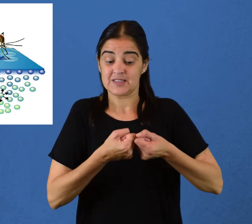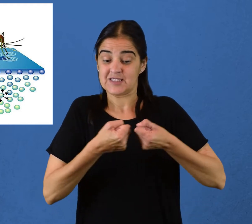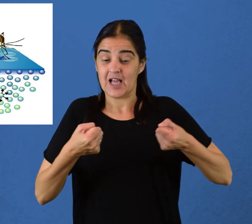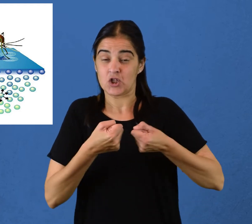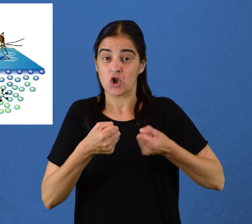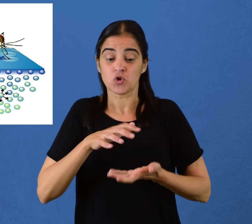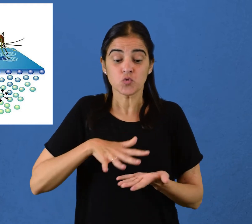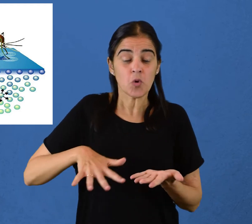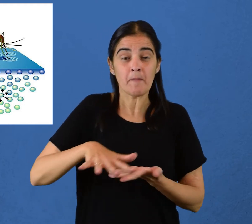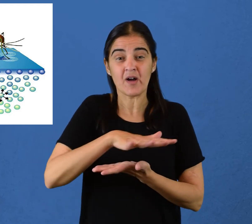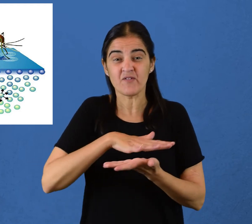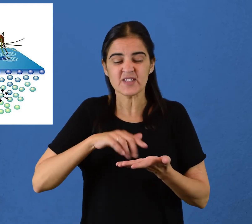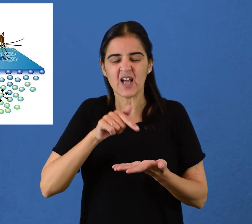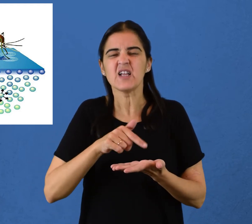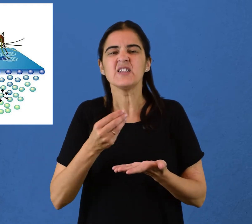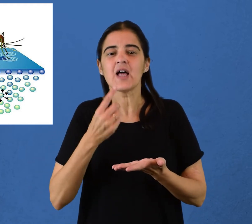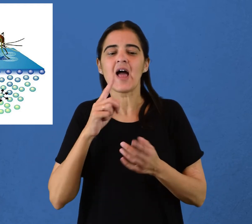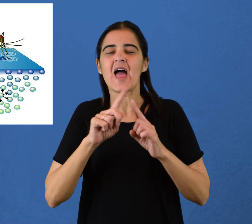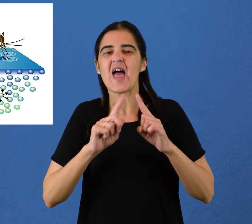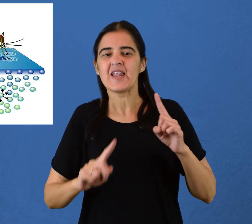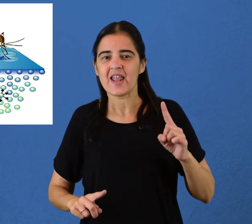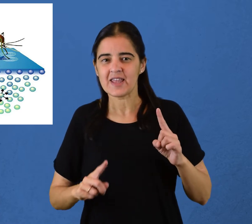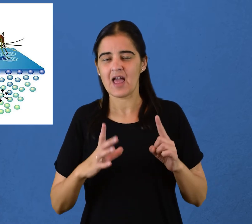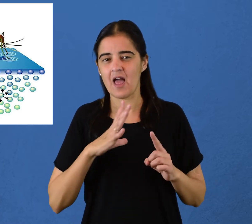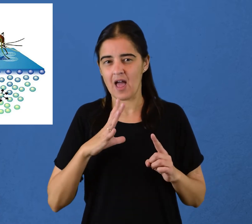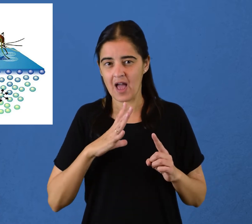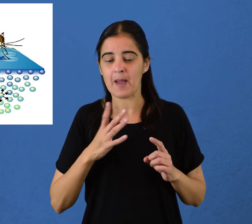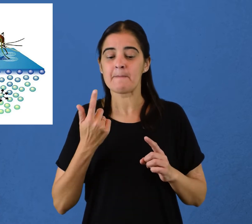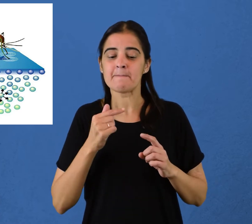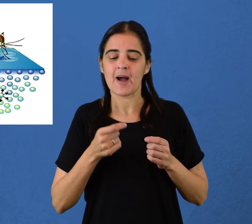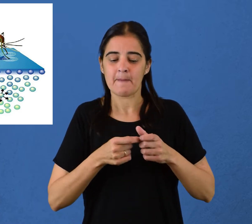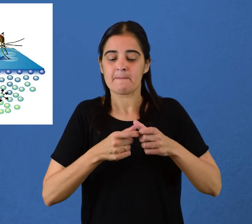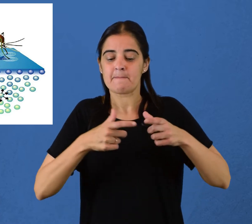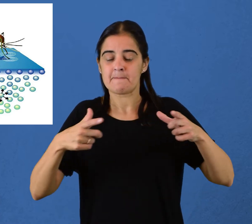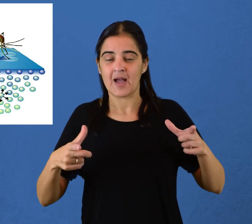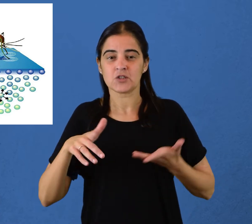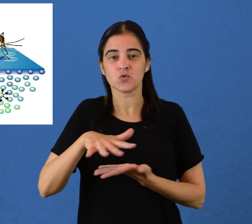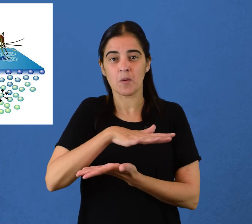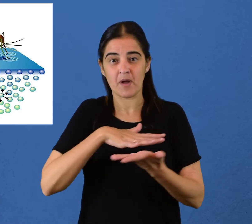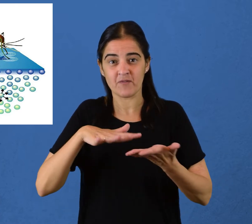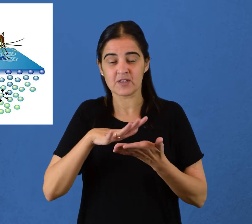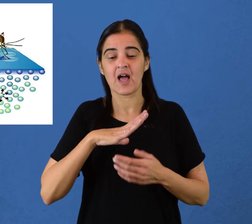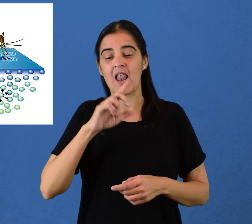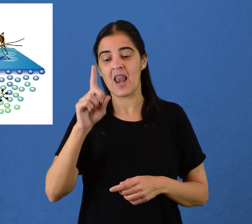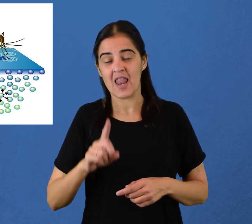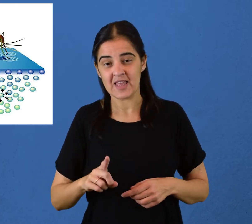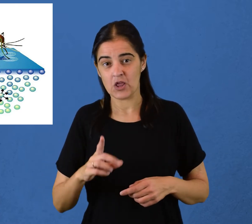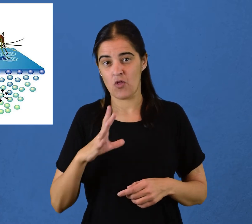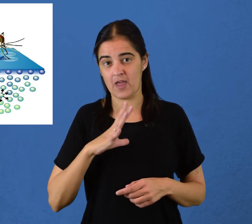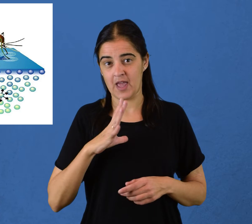La tensión superficial está asociada a la energía requerida para aumentar el área de la superficie de un líquido en una unidad.